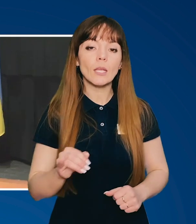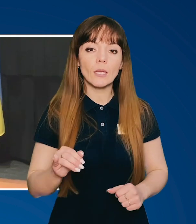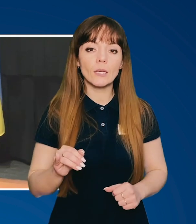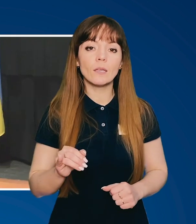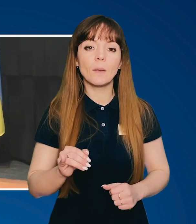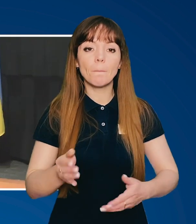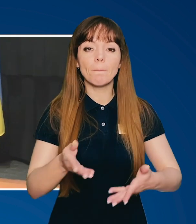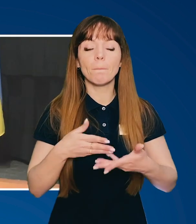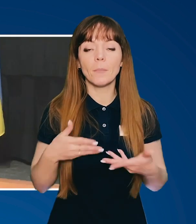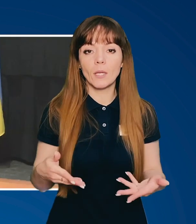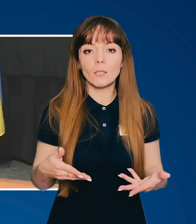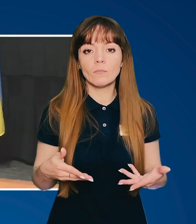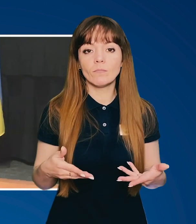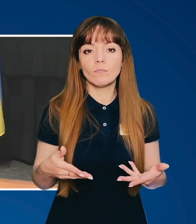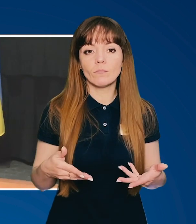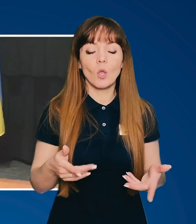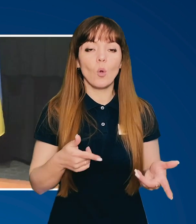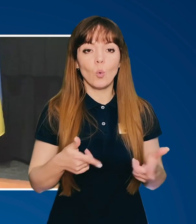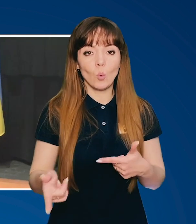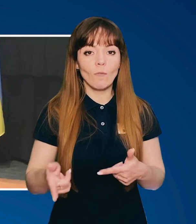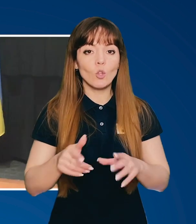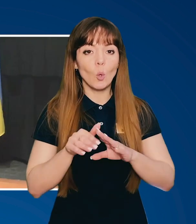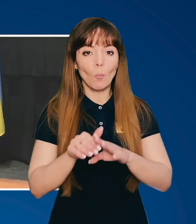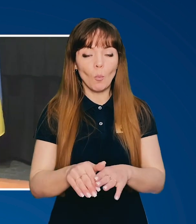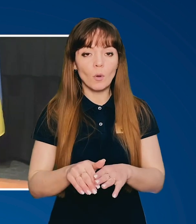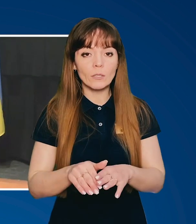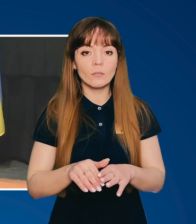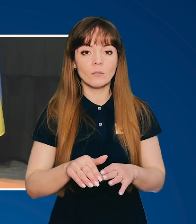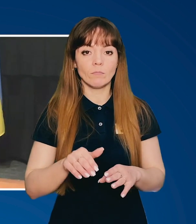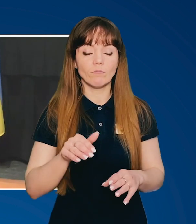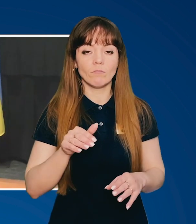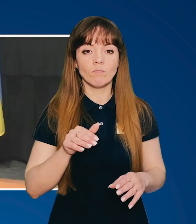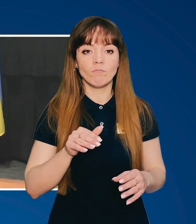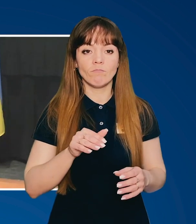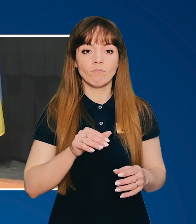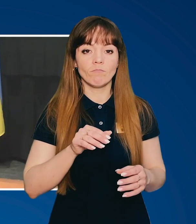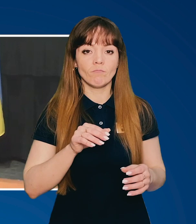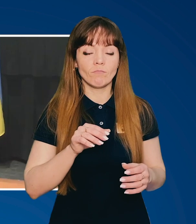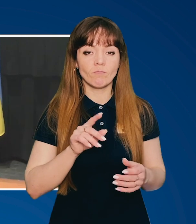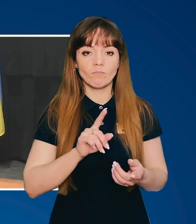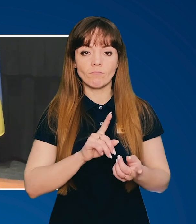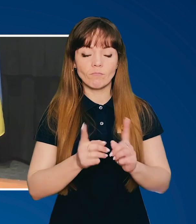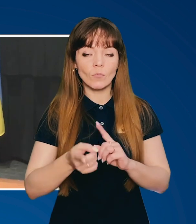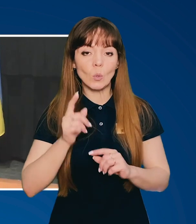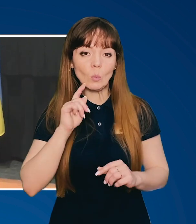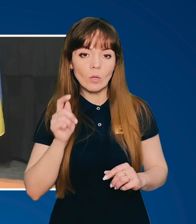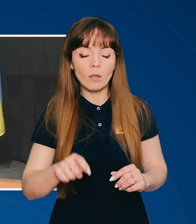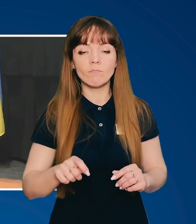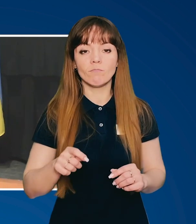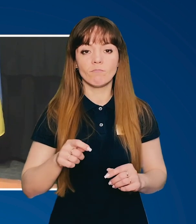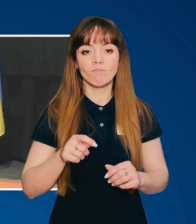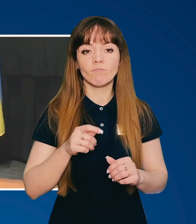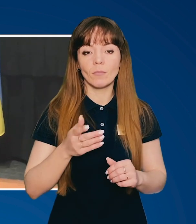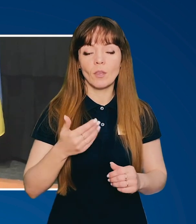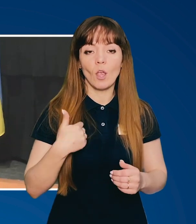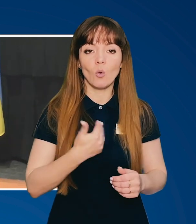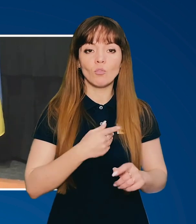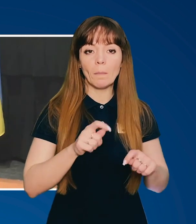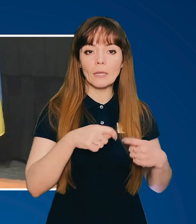І ми готові допомогти їм стати завтрашніми лідерами України. хочу передати слово